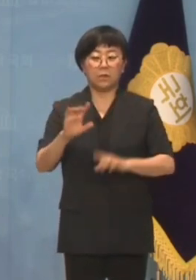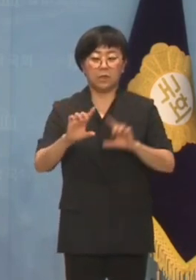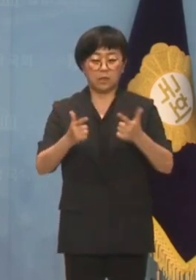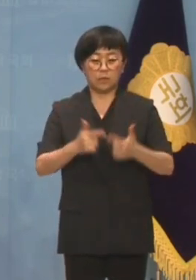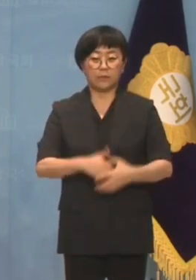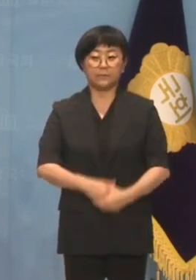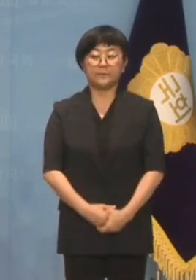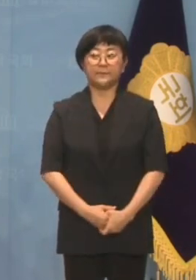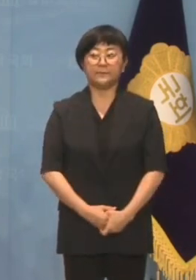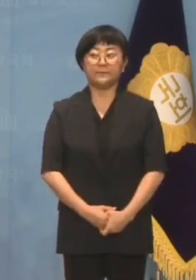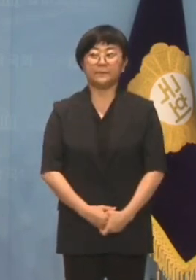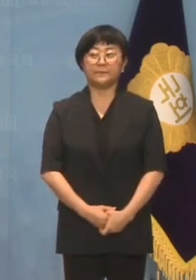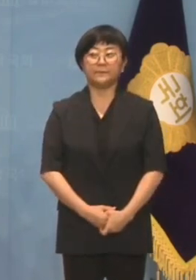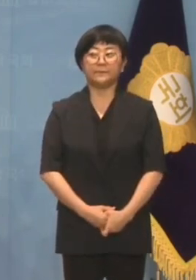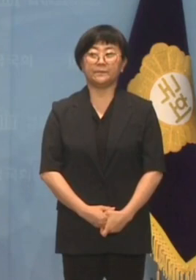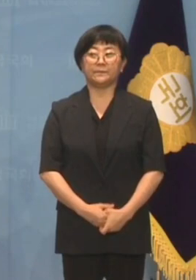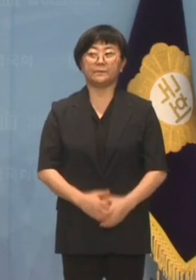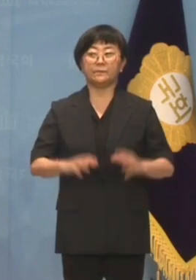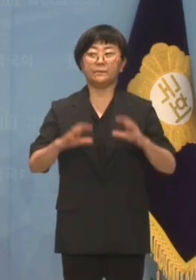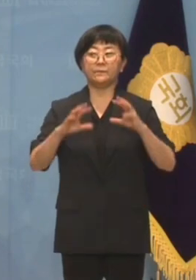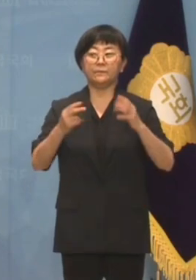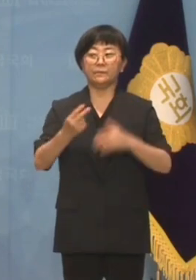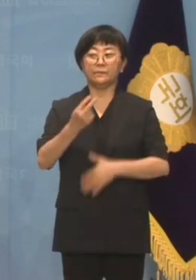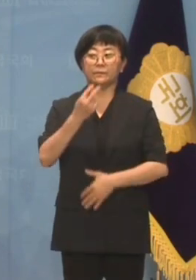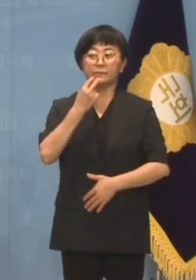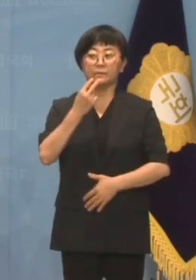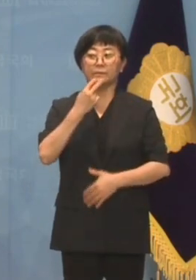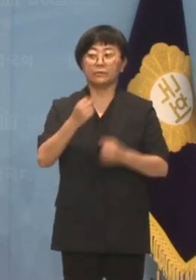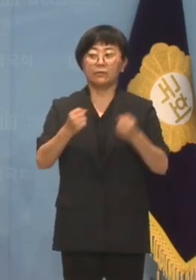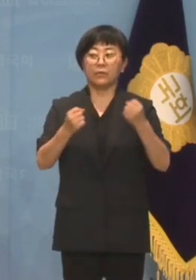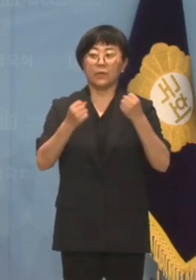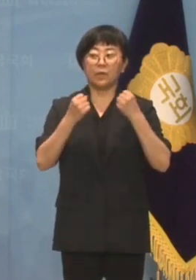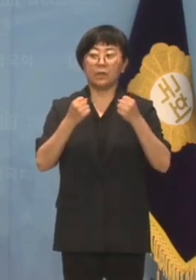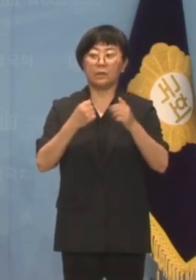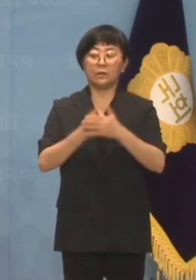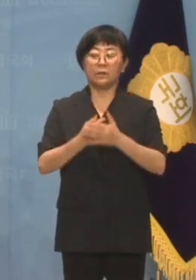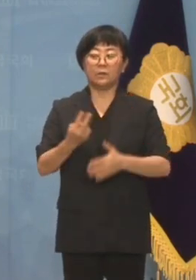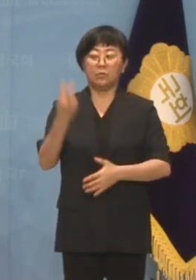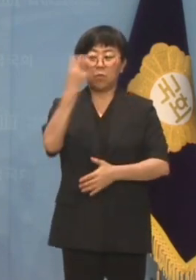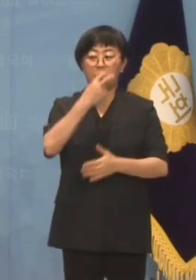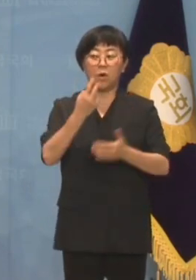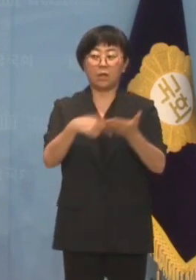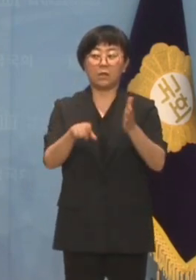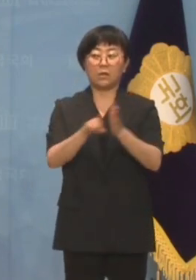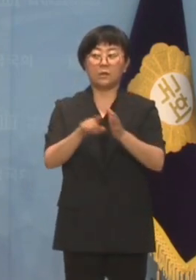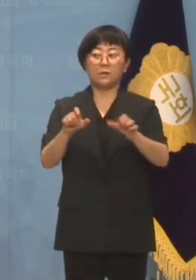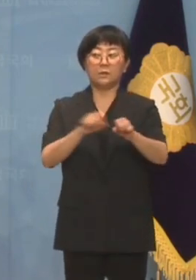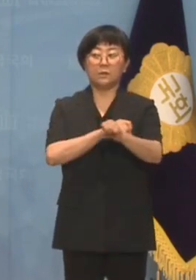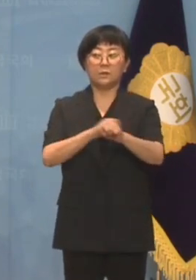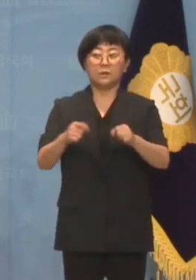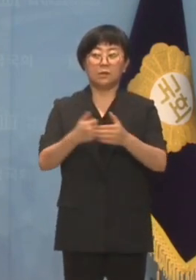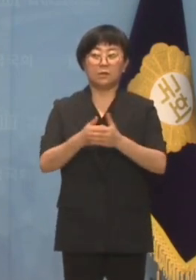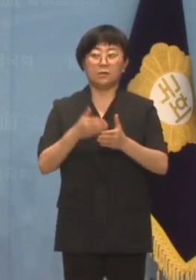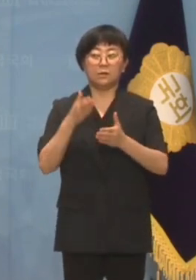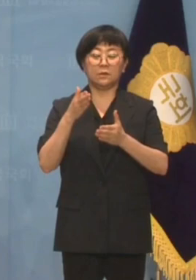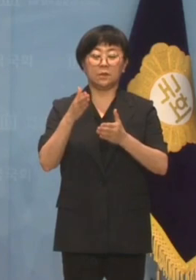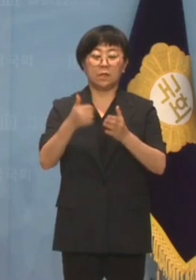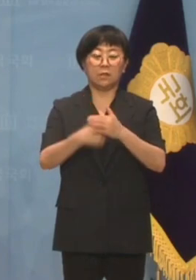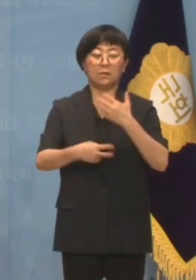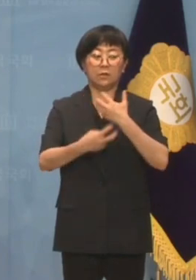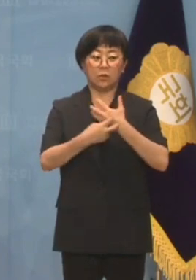될 수 없습니다. 국민의 생명과 건강을 지키는 데에는 특정 직역만이 아니라